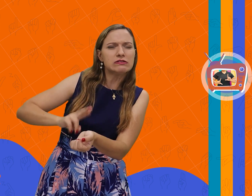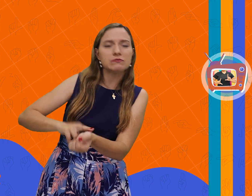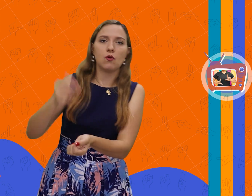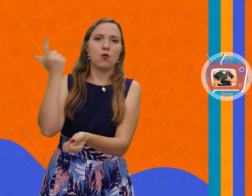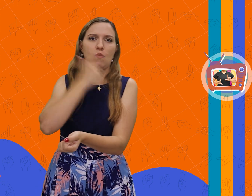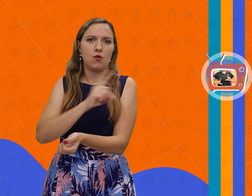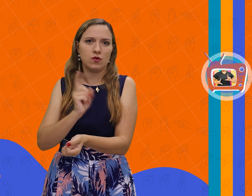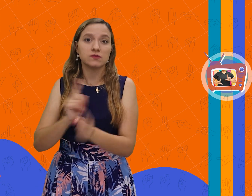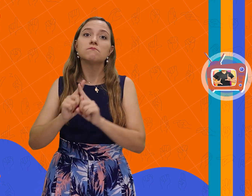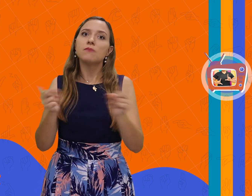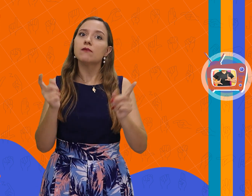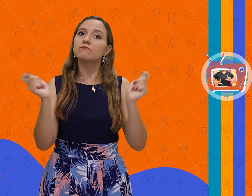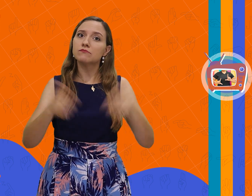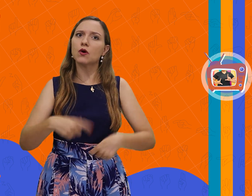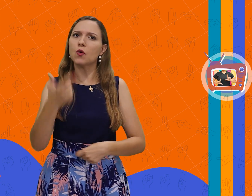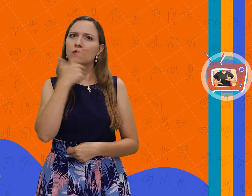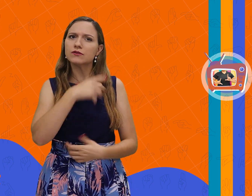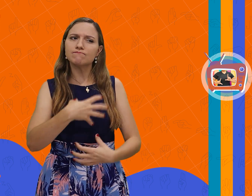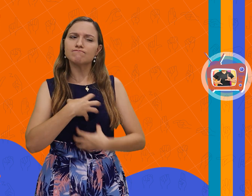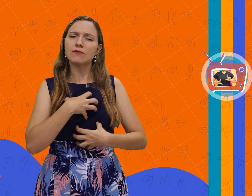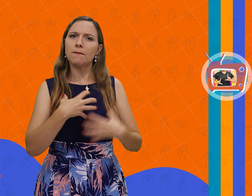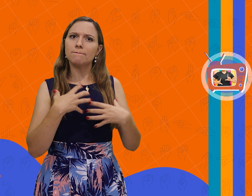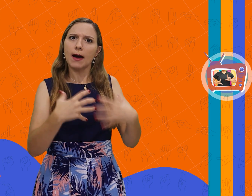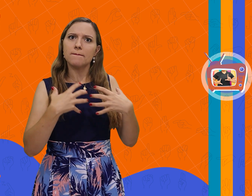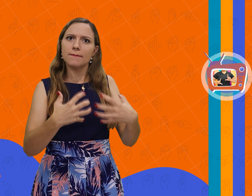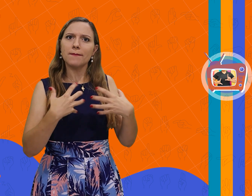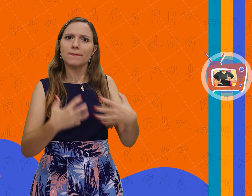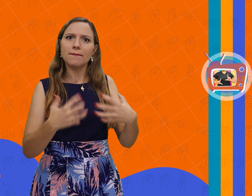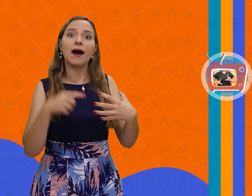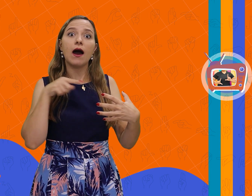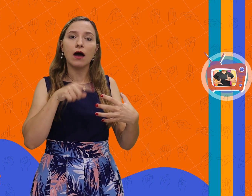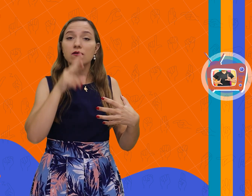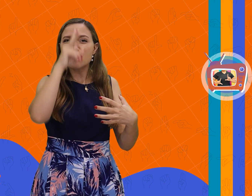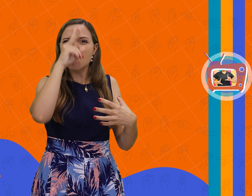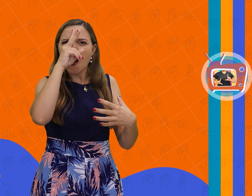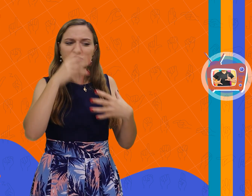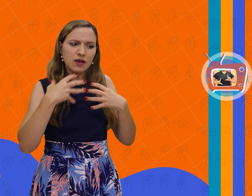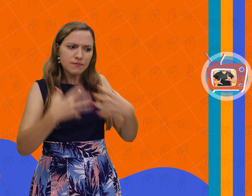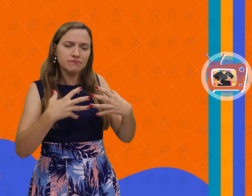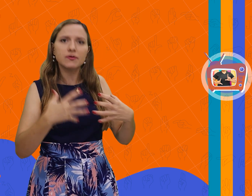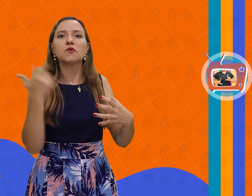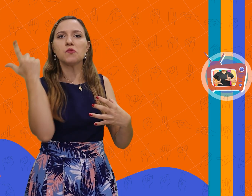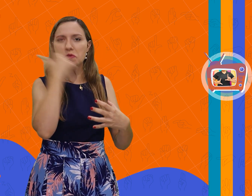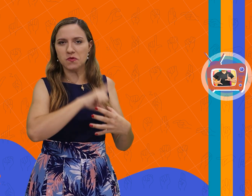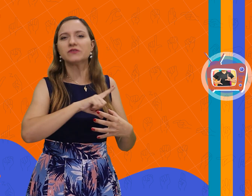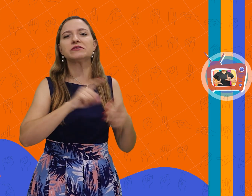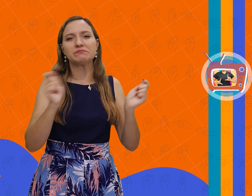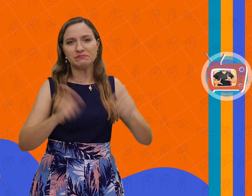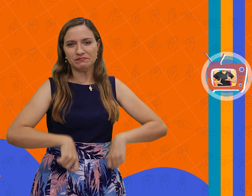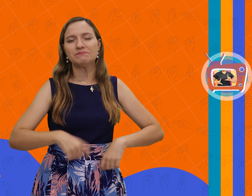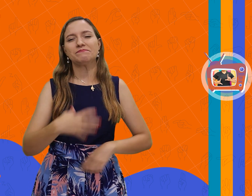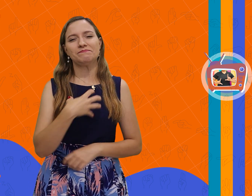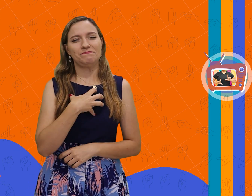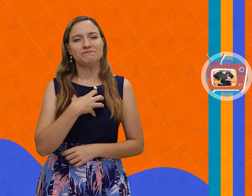ritmo, mas conseguem sentir a vibração daquele som, principalmente se for no tom grave.